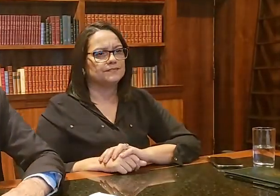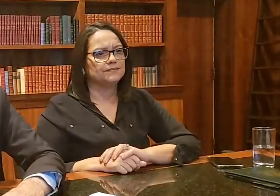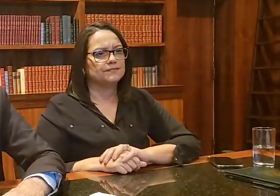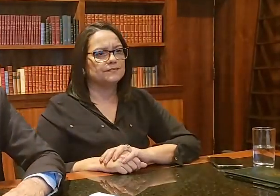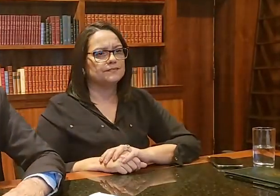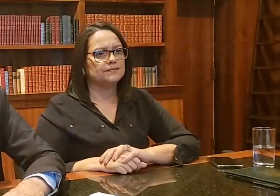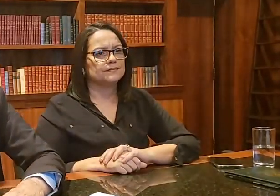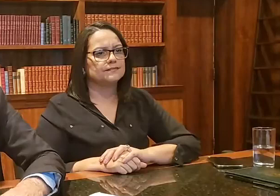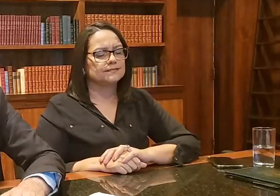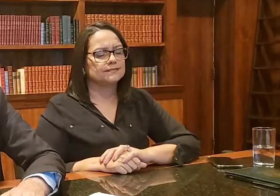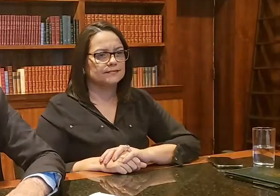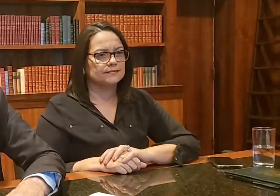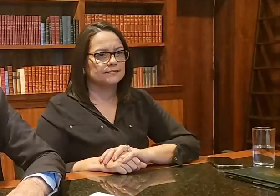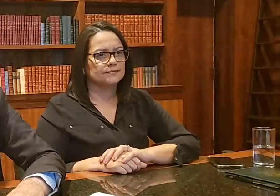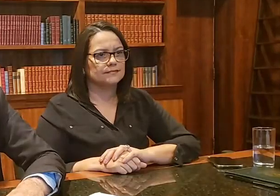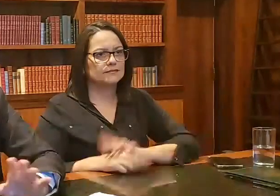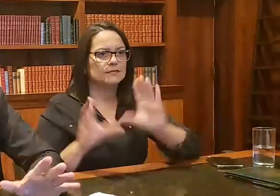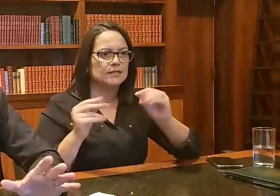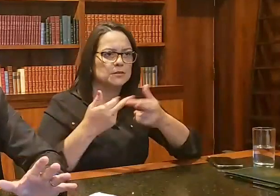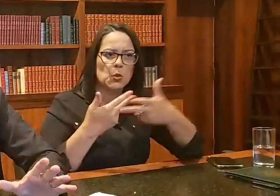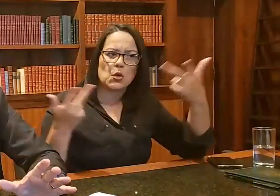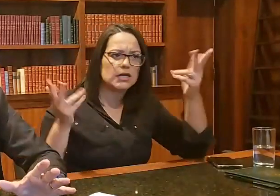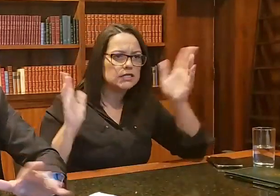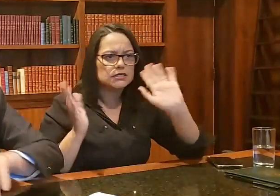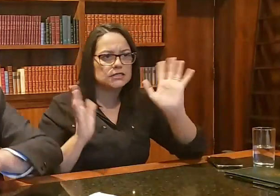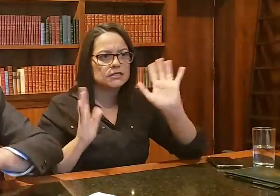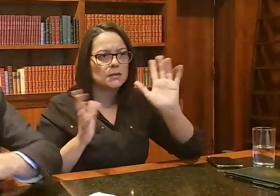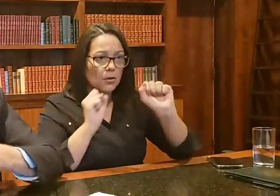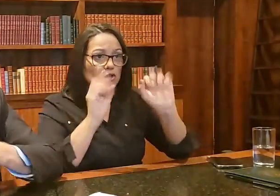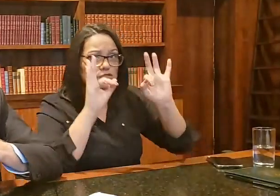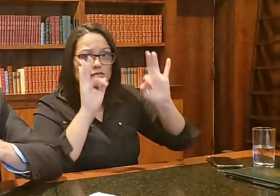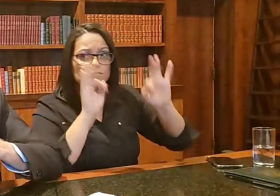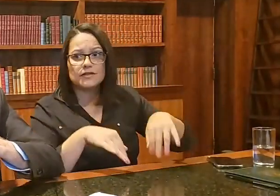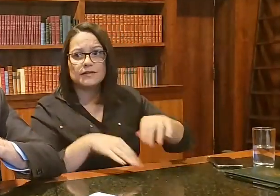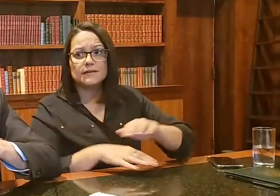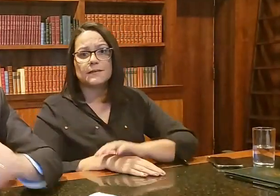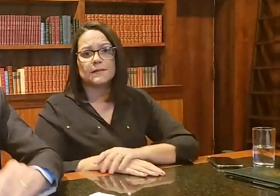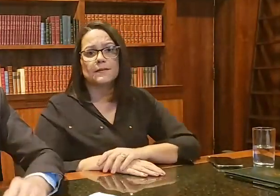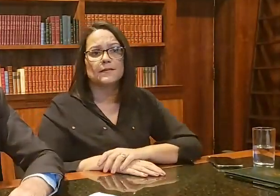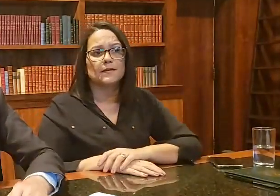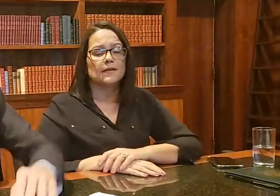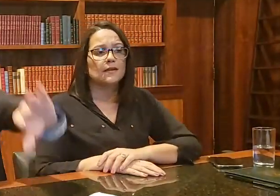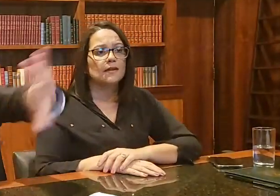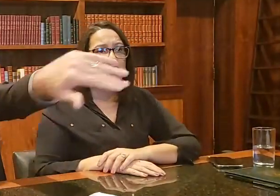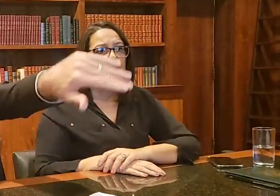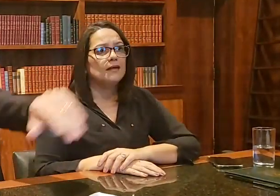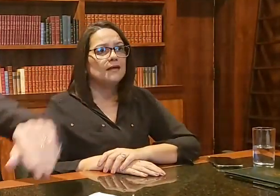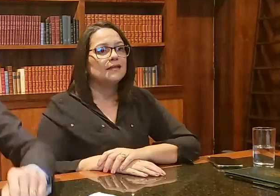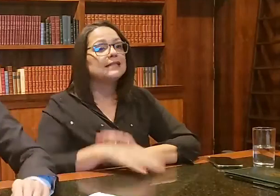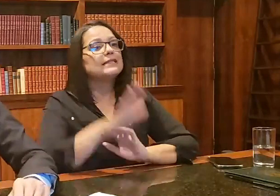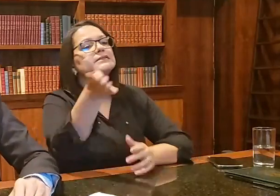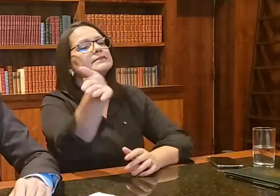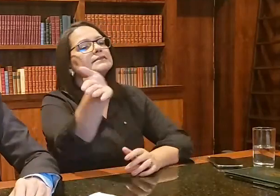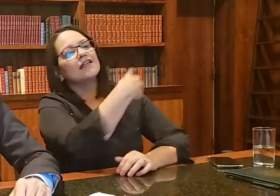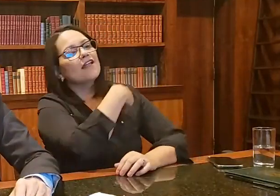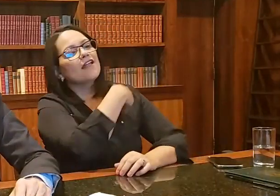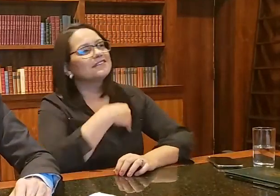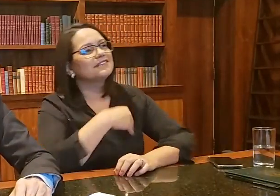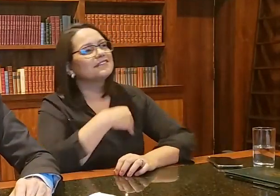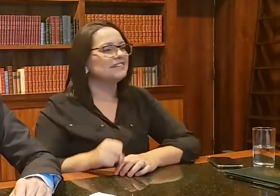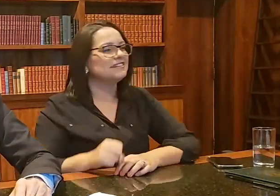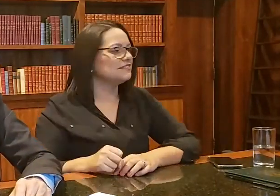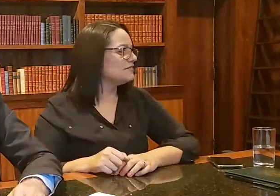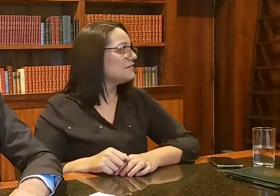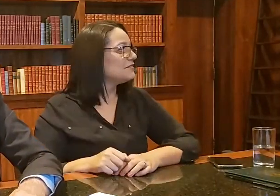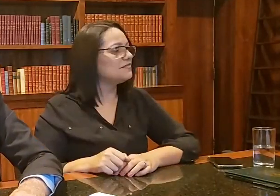No mais aí, pessoal, mais uma coisa? Pode encerrar aqui? Vamos ouvir os pígros, sai da frente, vamos ouvir os pígros dos is aqui,